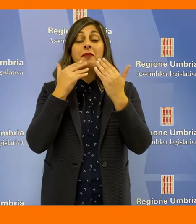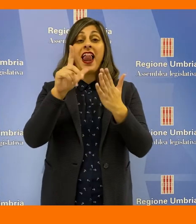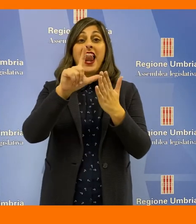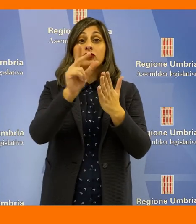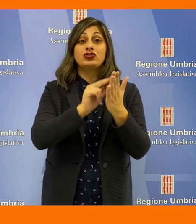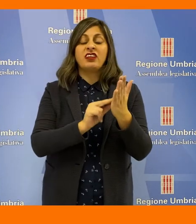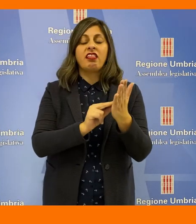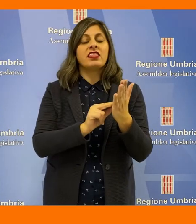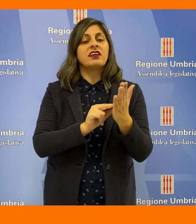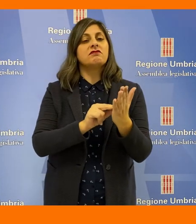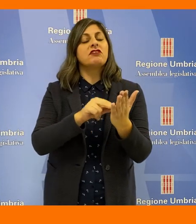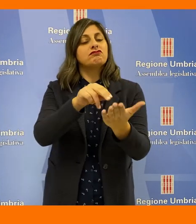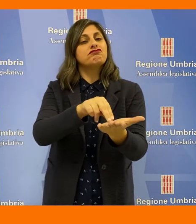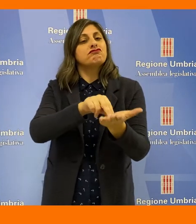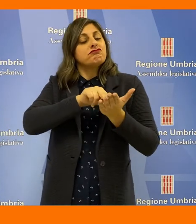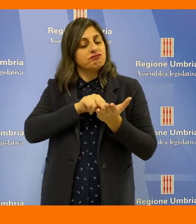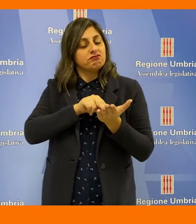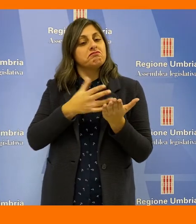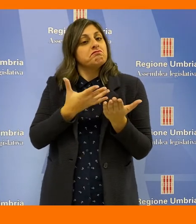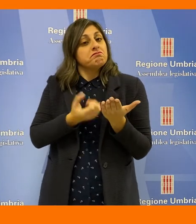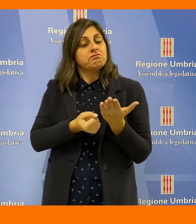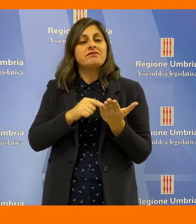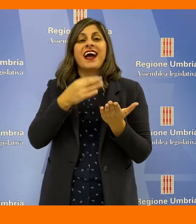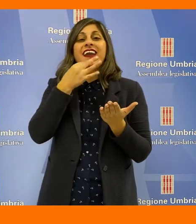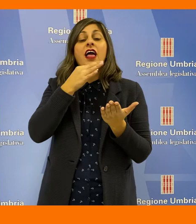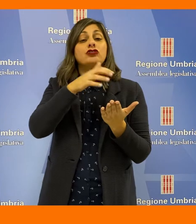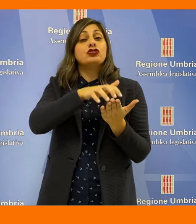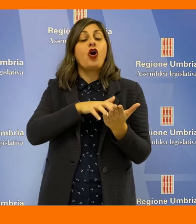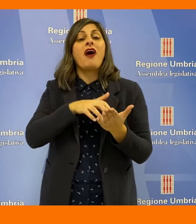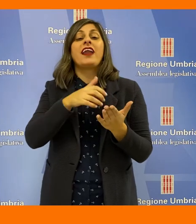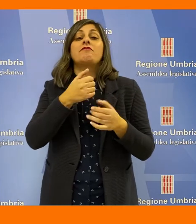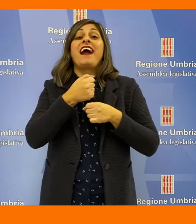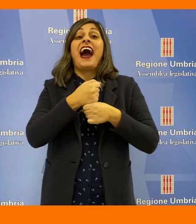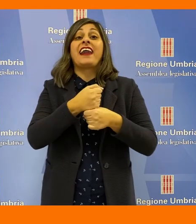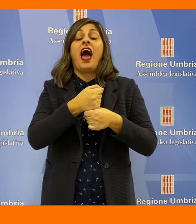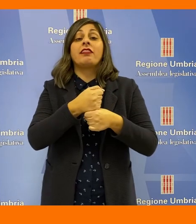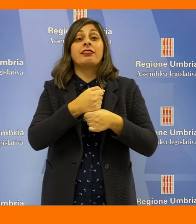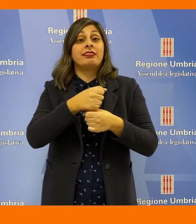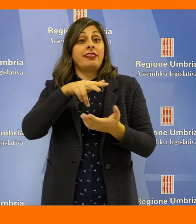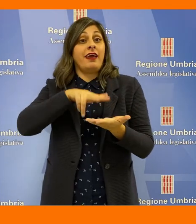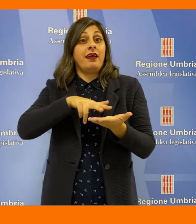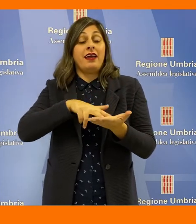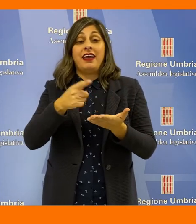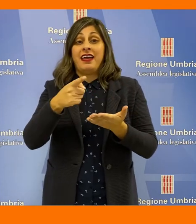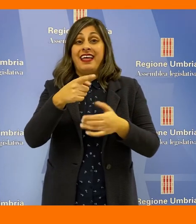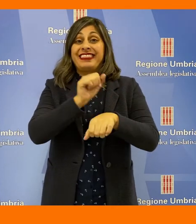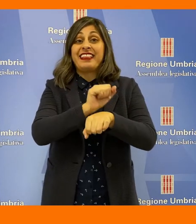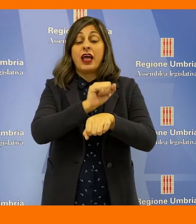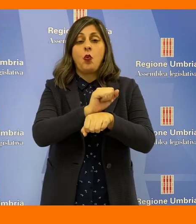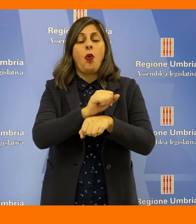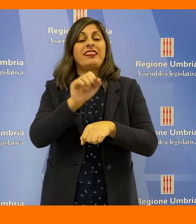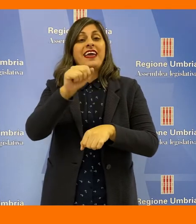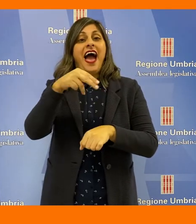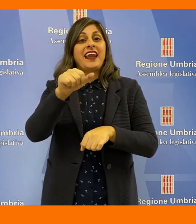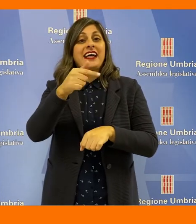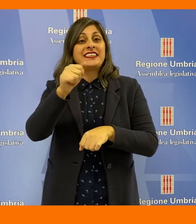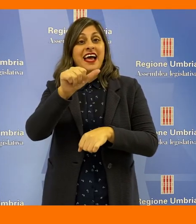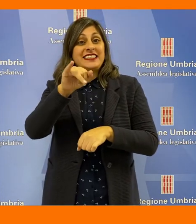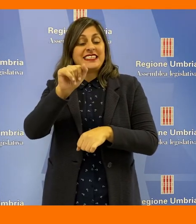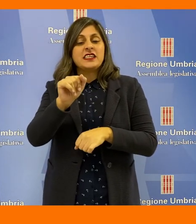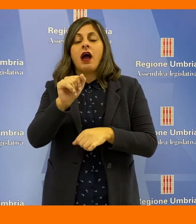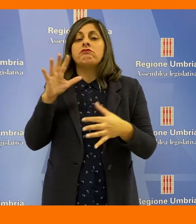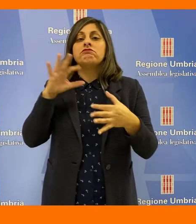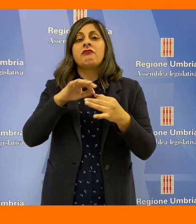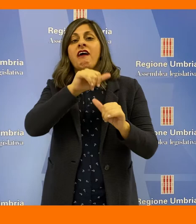'Assemblea legislativa ha preso atto della relazione del garante dei detenuti, Stefano Anastasia, relativa all'anno